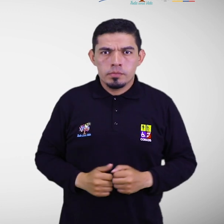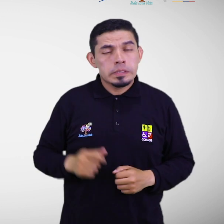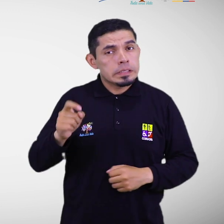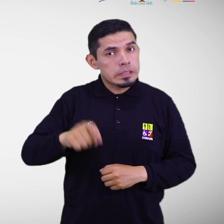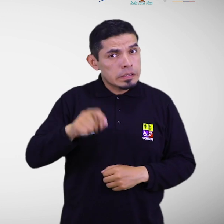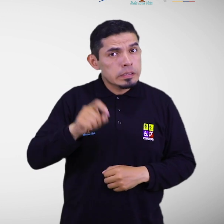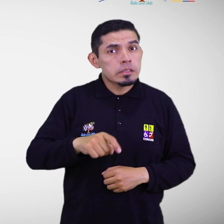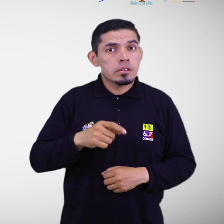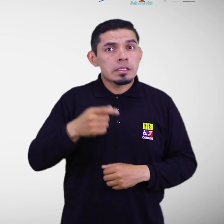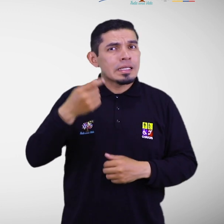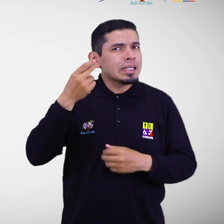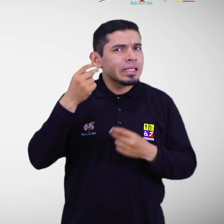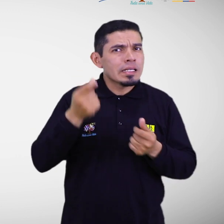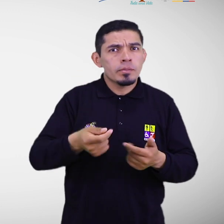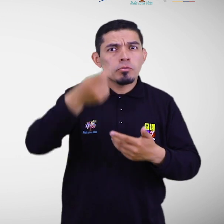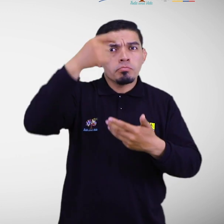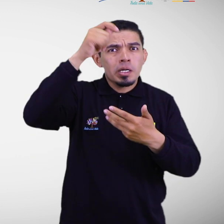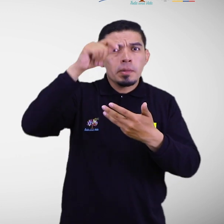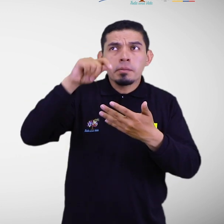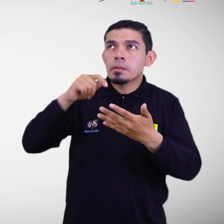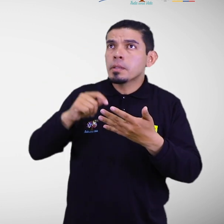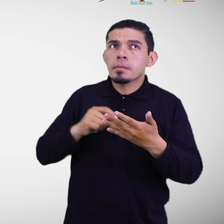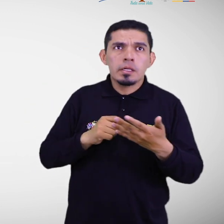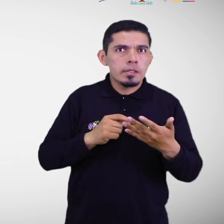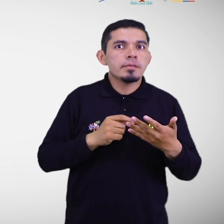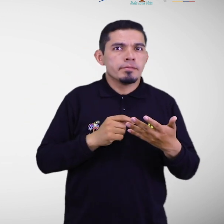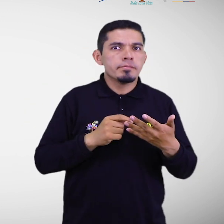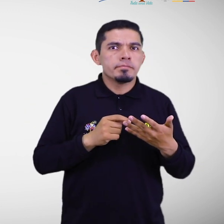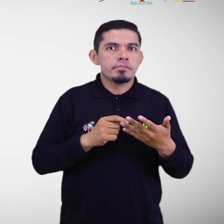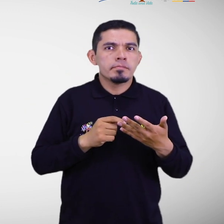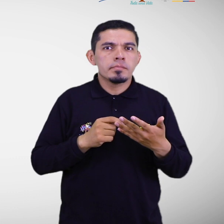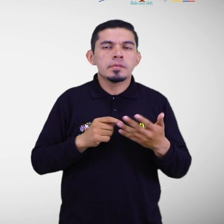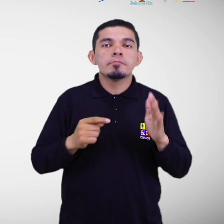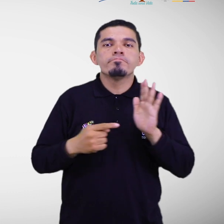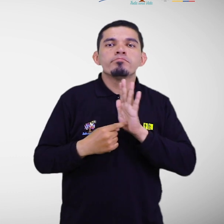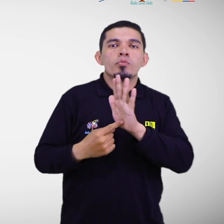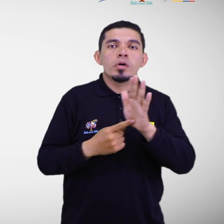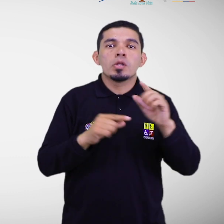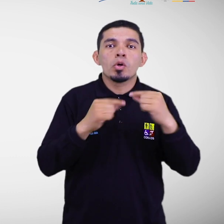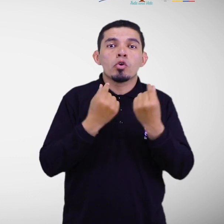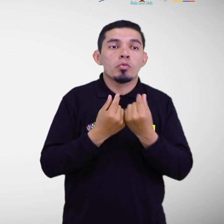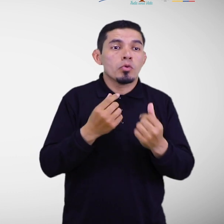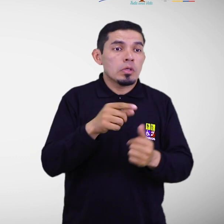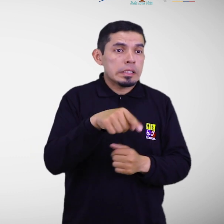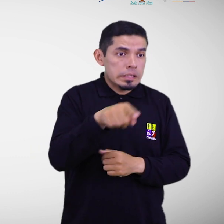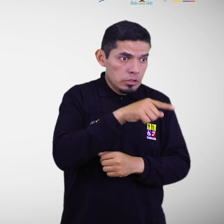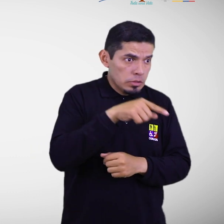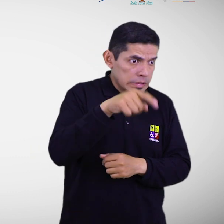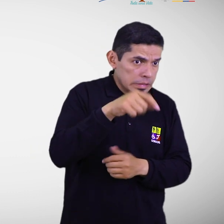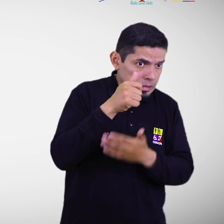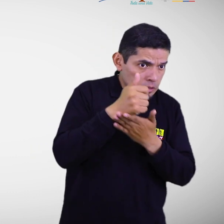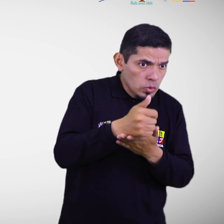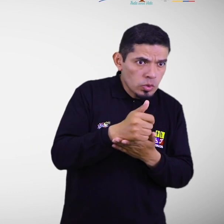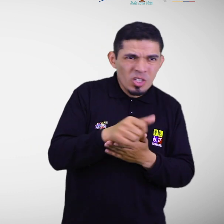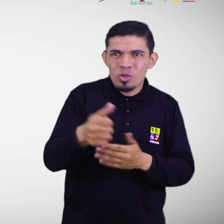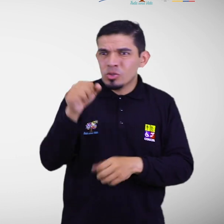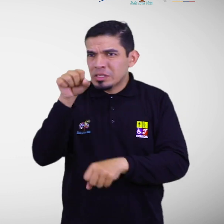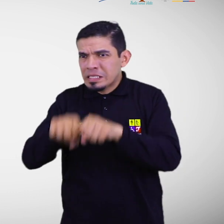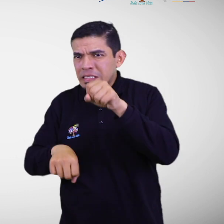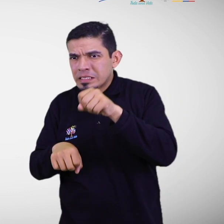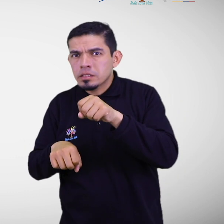una evaluación rápida del evento peligroso, con lo cual se identificarán grupos vulnerables, daños colaterales,